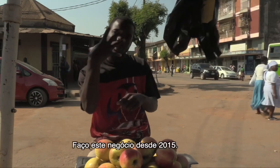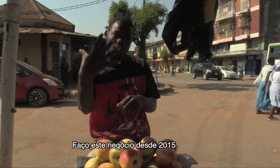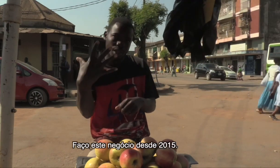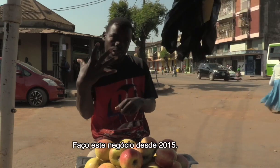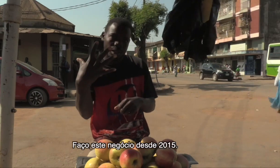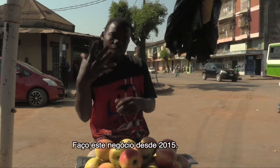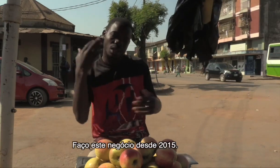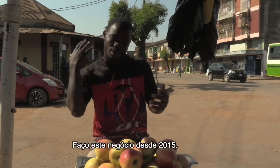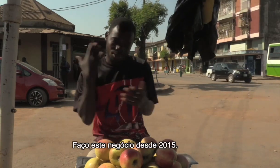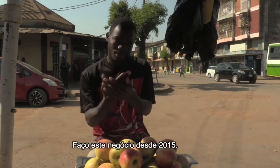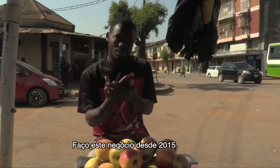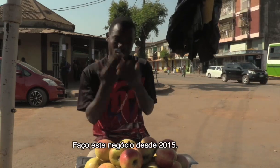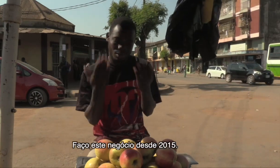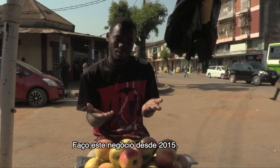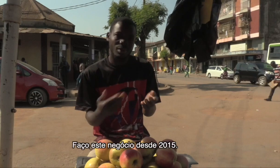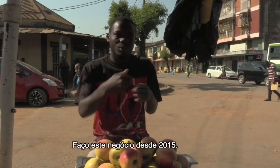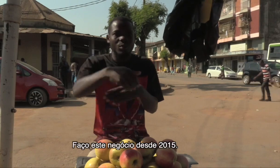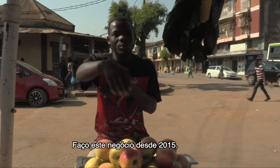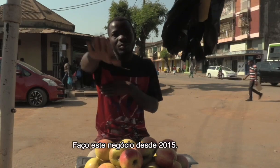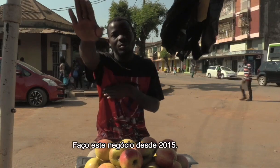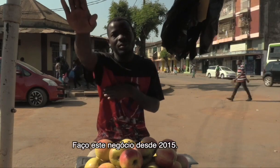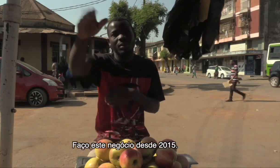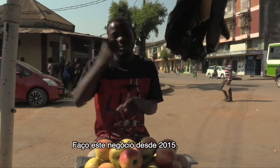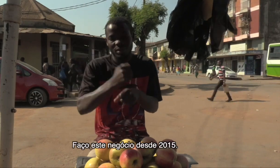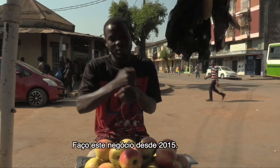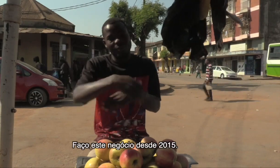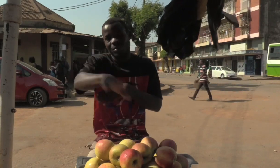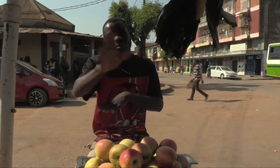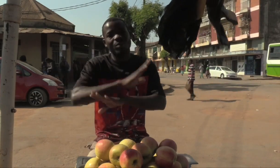2015. Até hoje, eu estou fazendo este negócio.